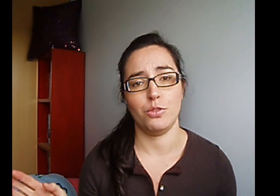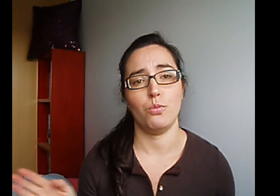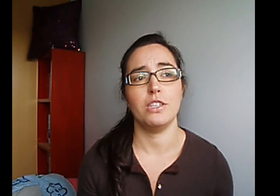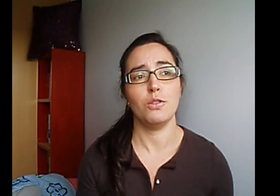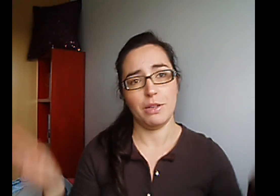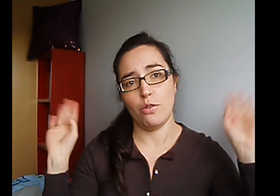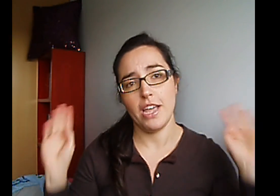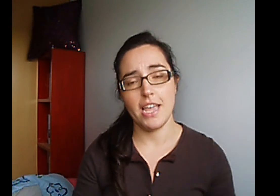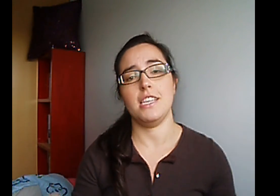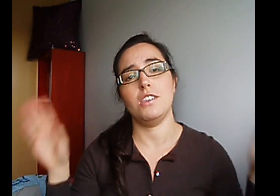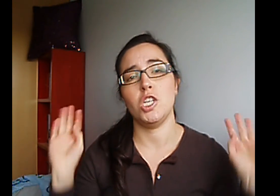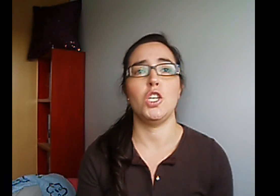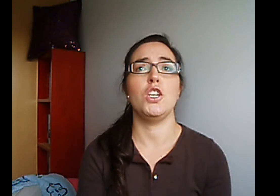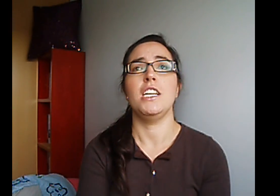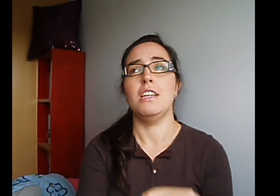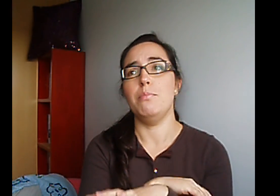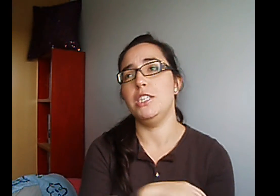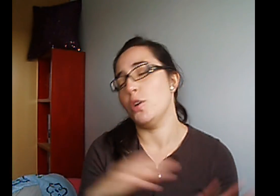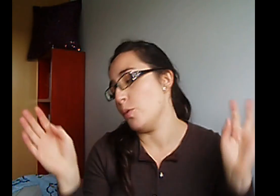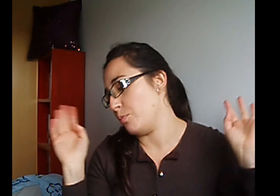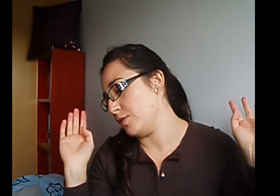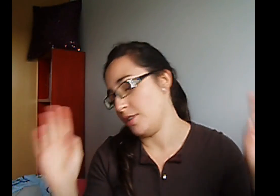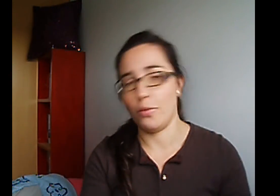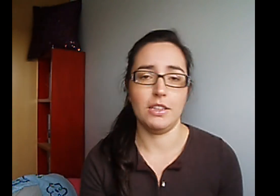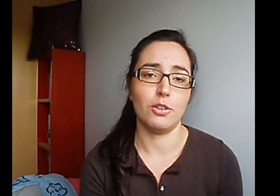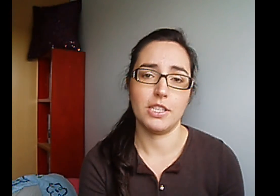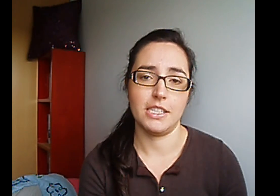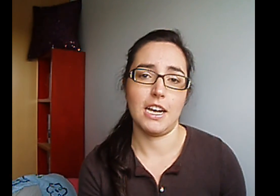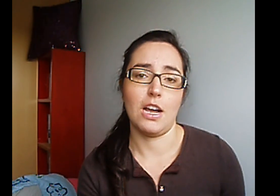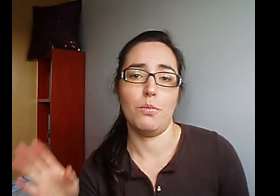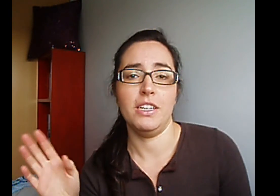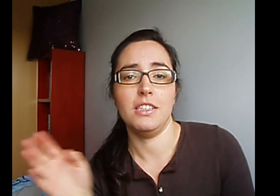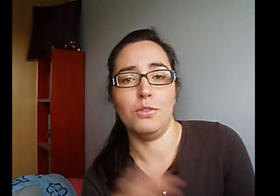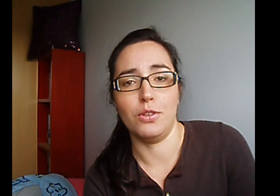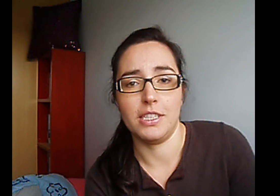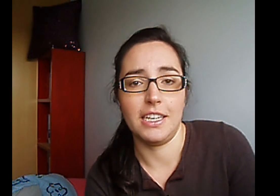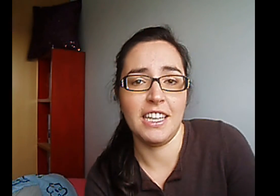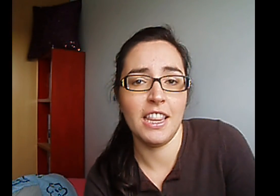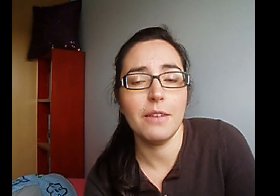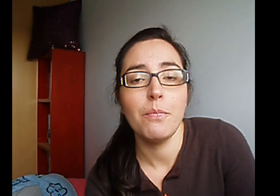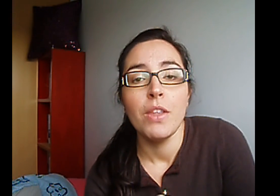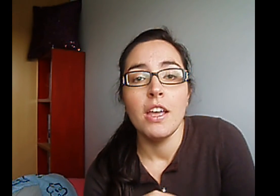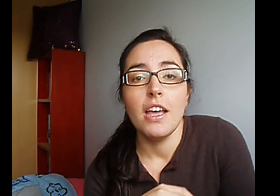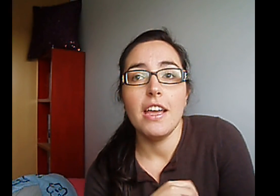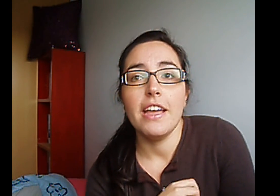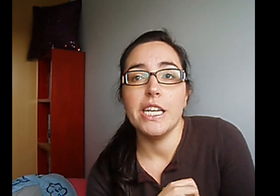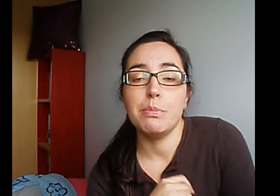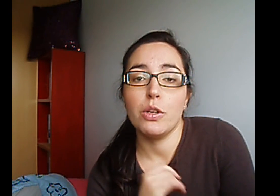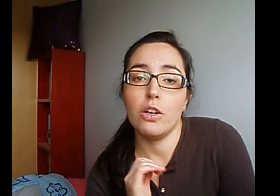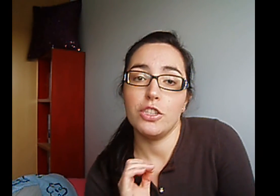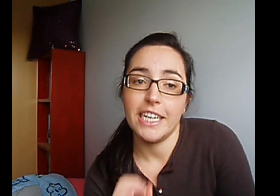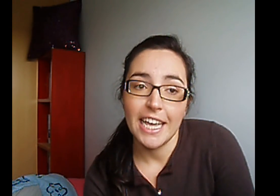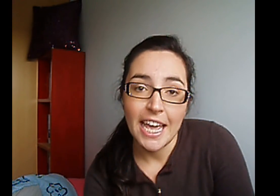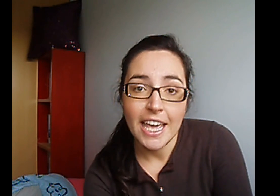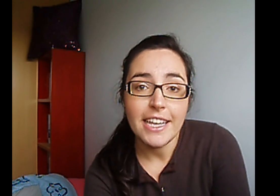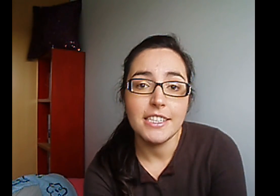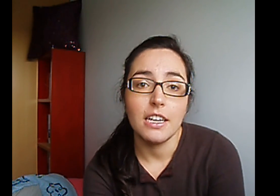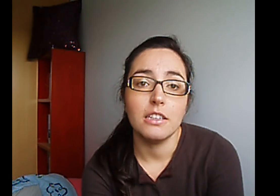supuesto Pero estos son Mi top No sé cuántos He sacado 20 O yo que sé 15 Espero que lo chequeéis A